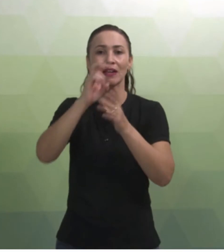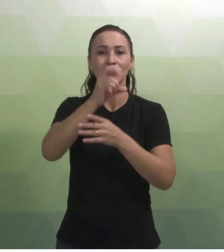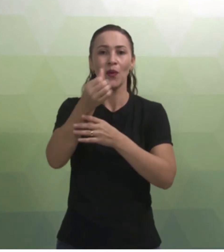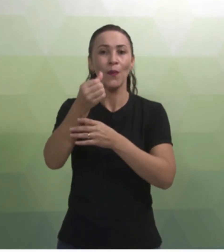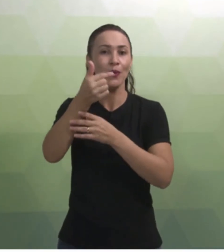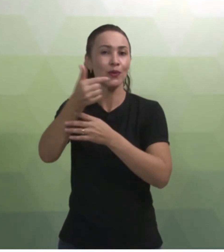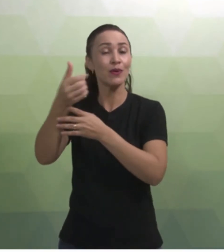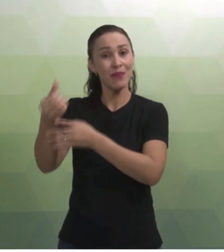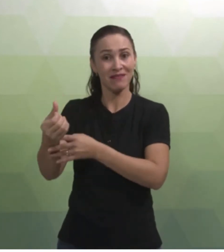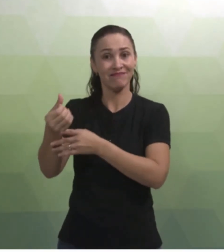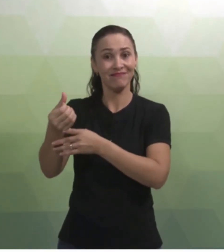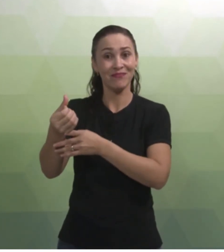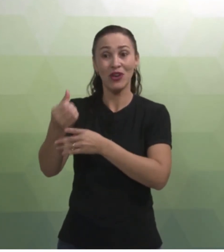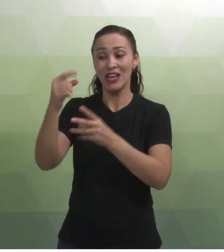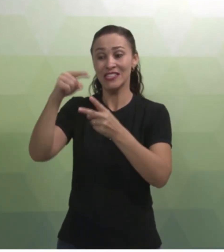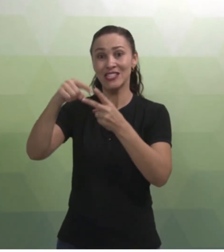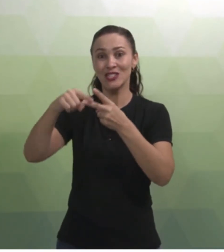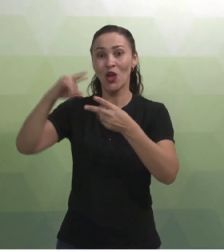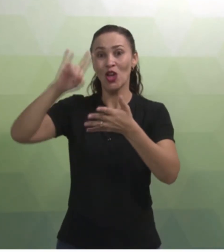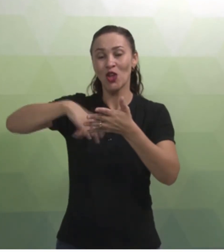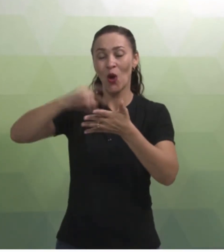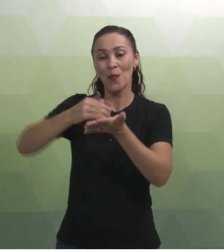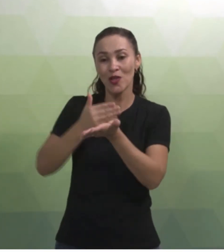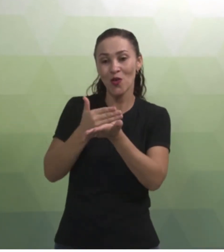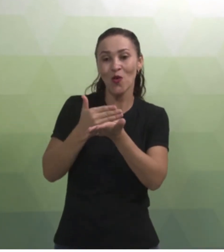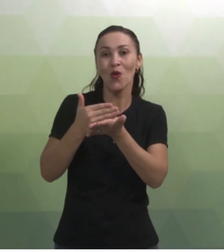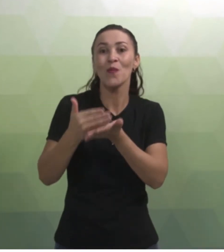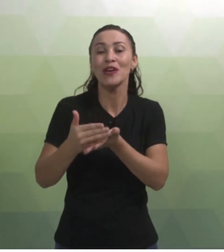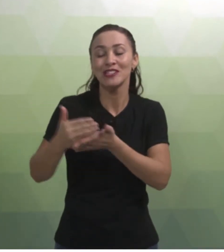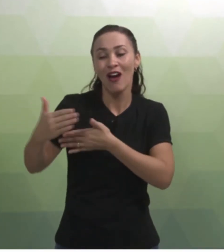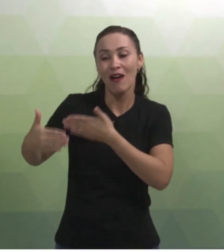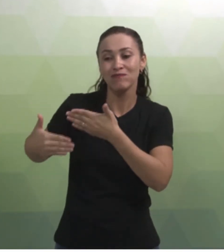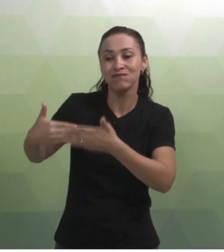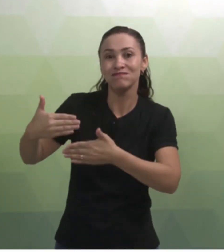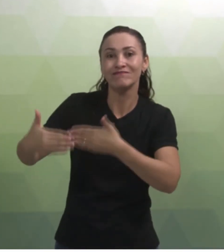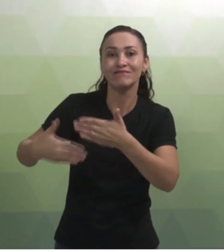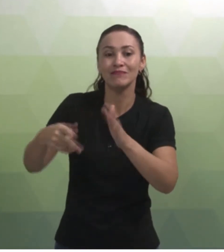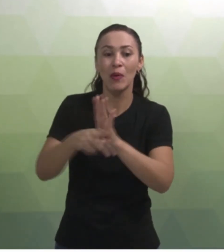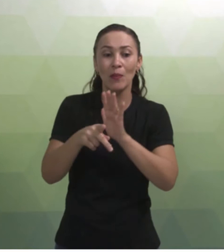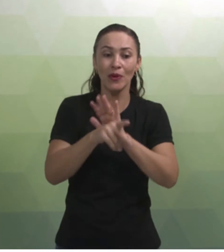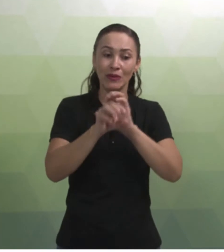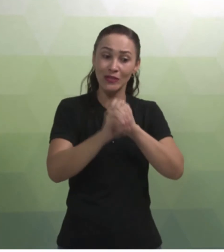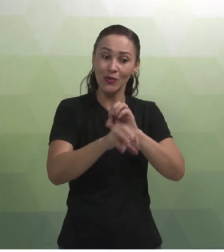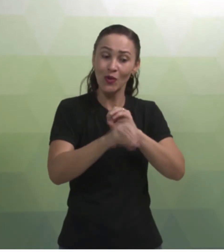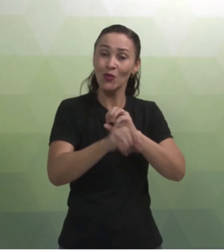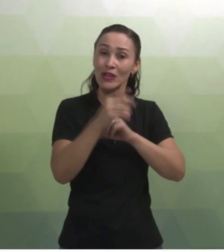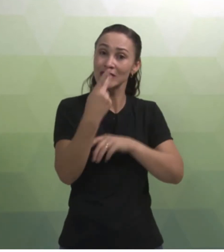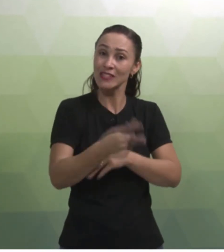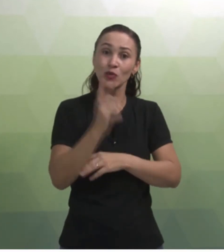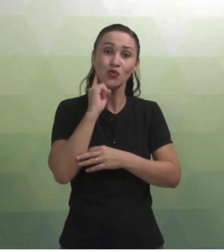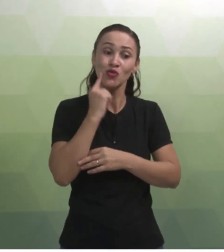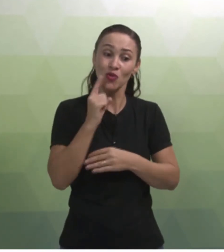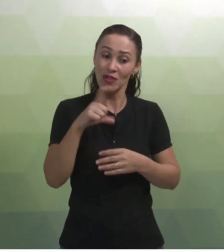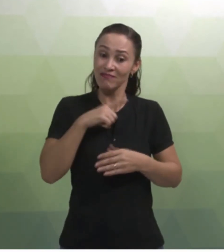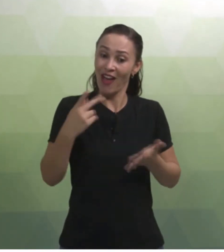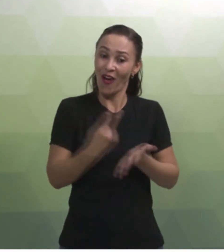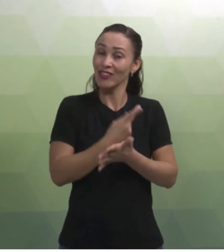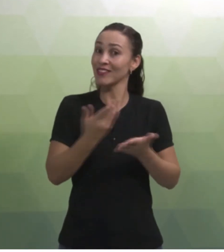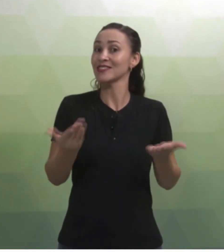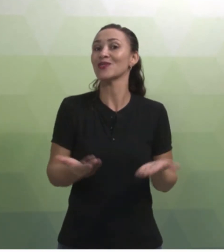daí que começou a trajetória educacional do SUS e que temos aí atualmente. Então, o processo de ensino da língua de sinais